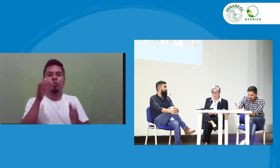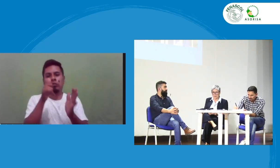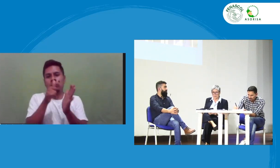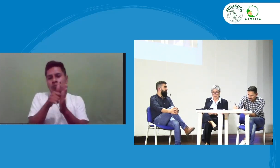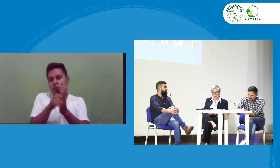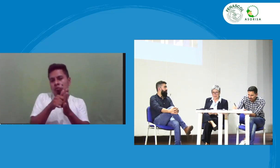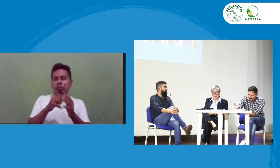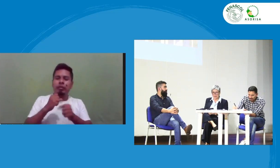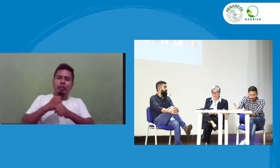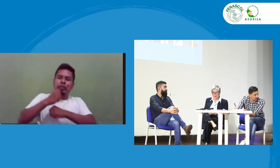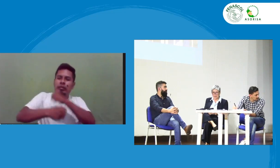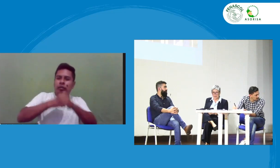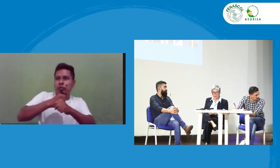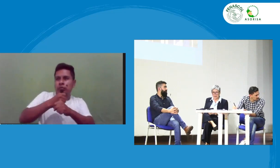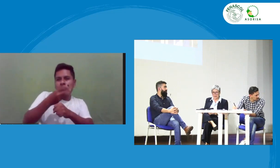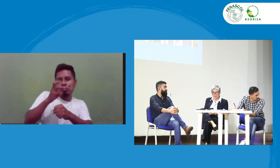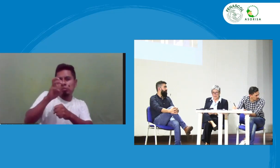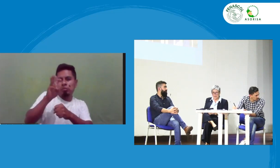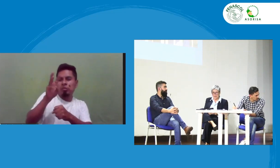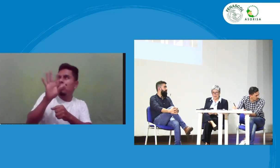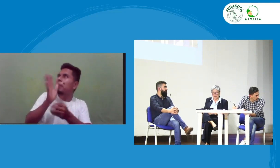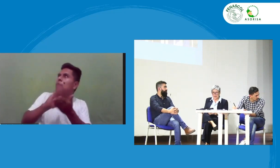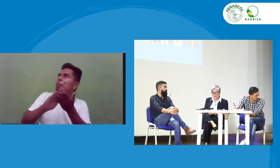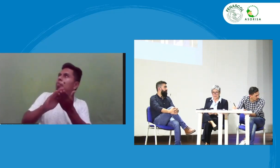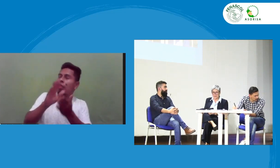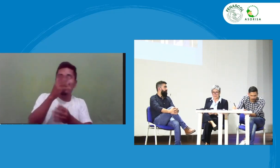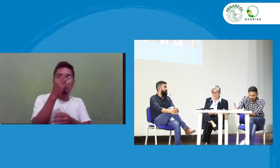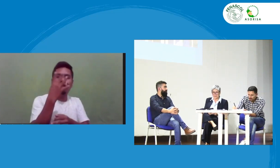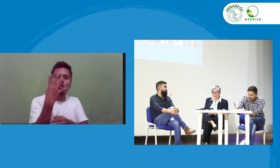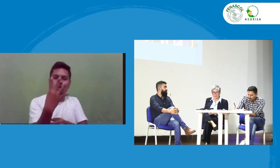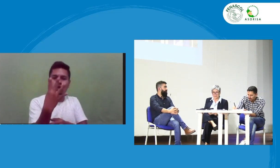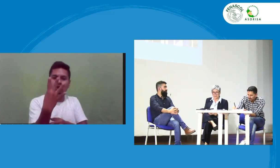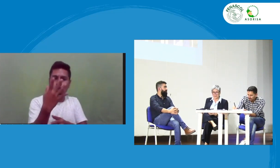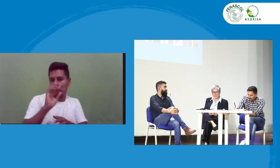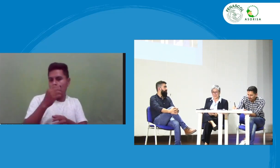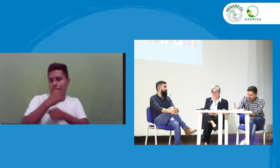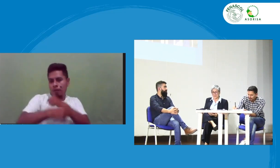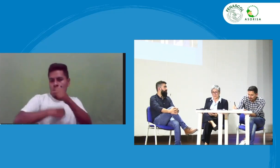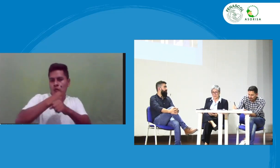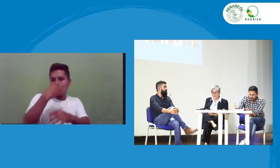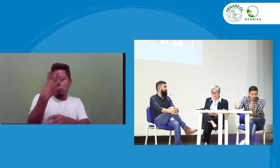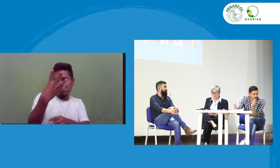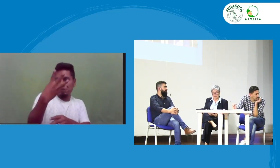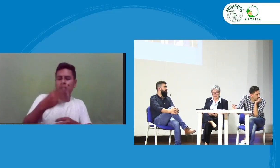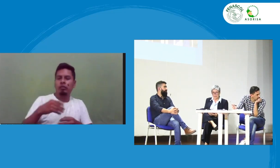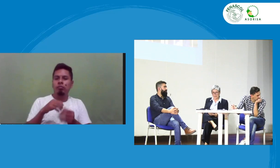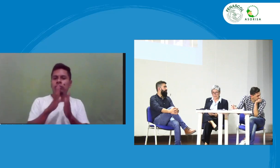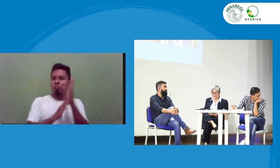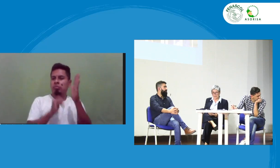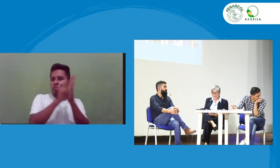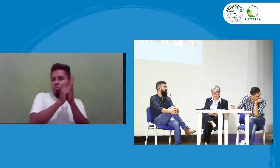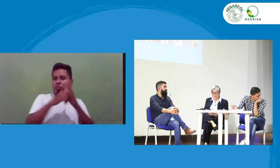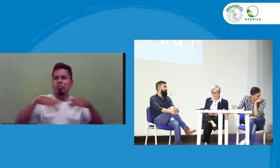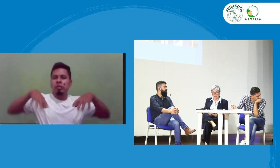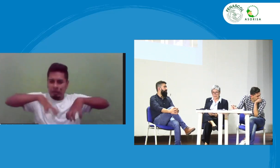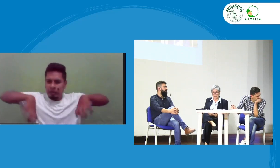no he tenido respuesta Norito error de interpretación cuatro